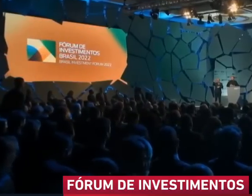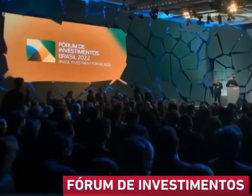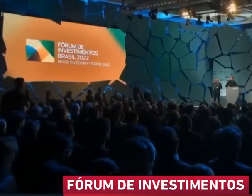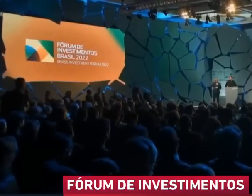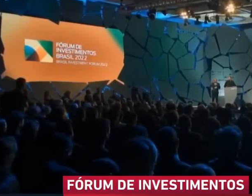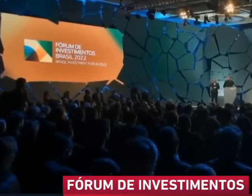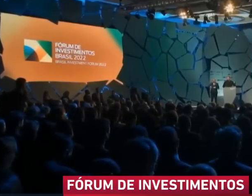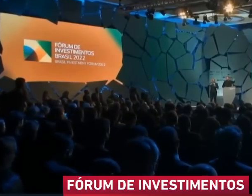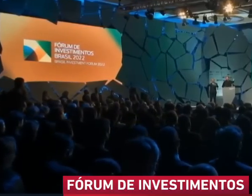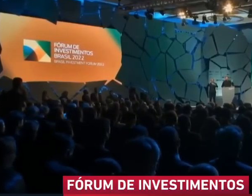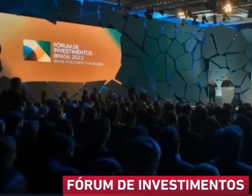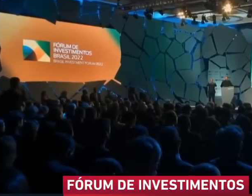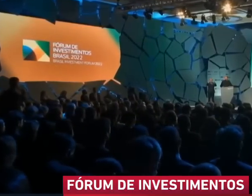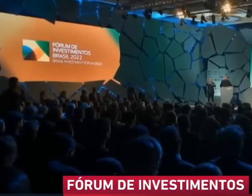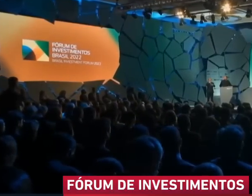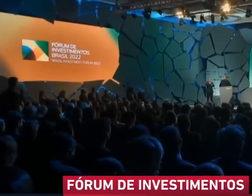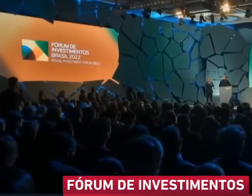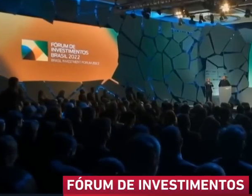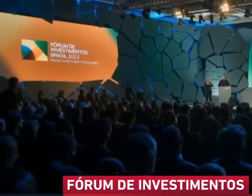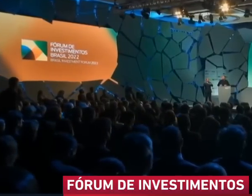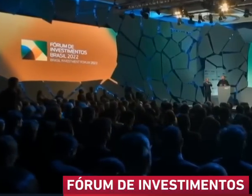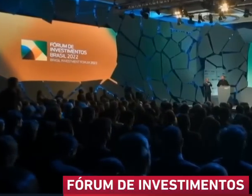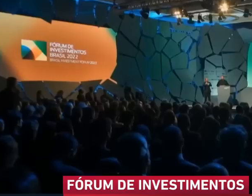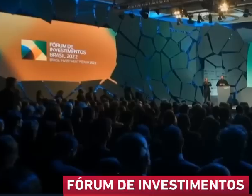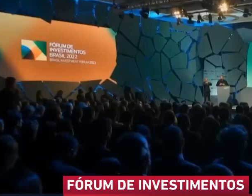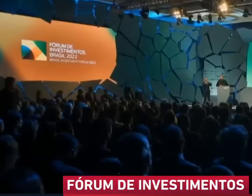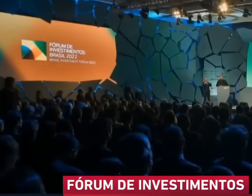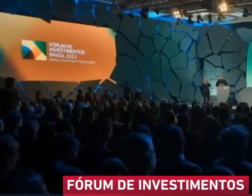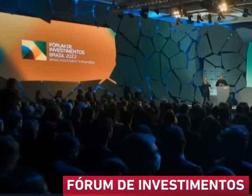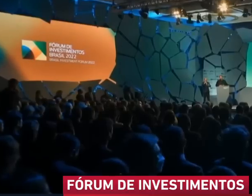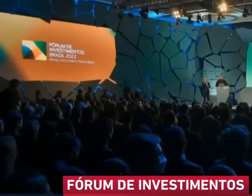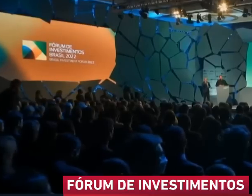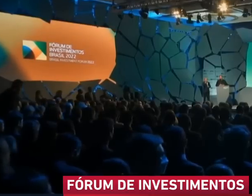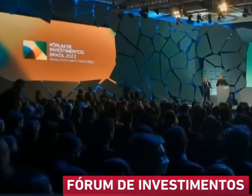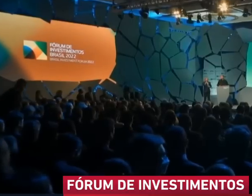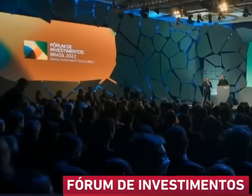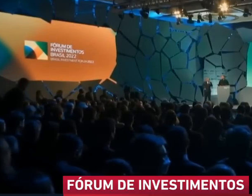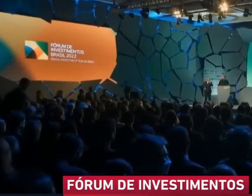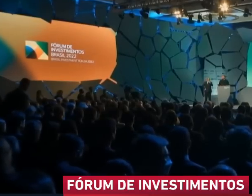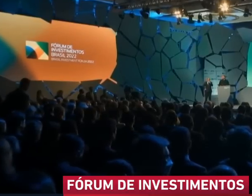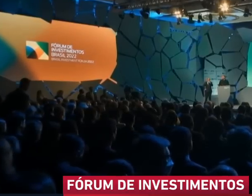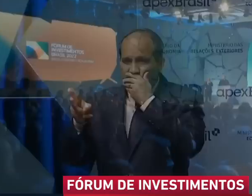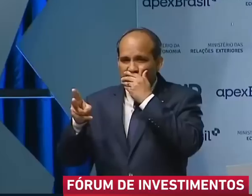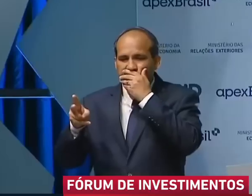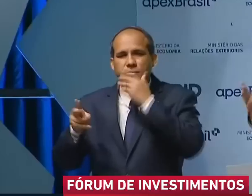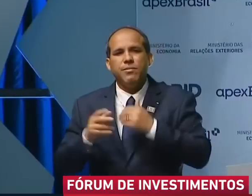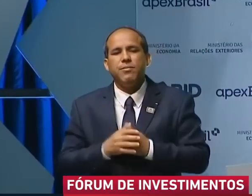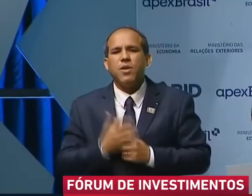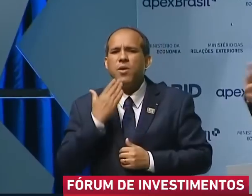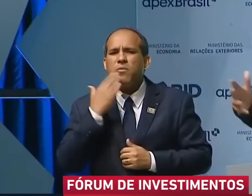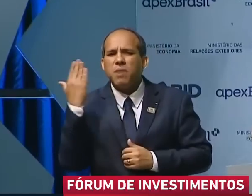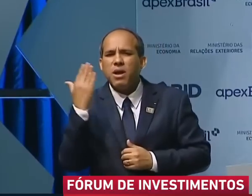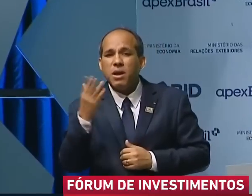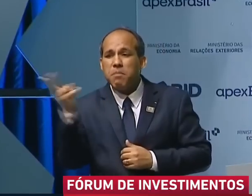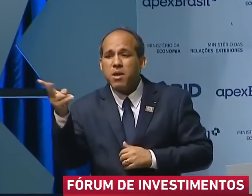embaixadores. Temos uns 15 aqui. É justo o ministro Fachin reunir com 70 embaixadores. E falar para ele de forma